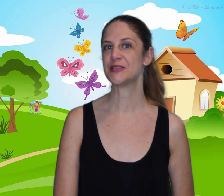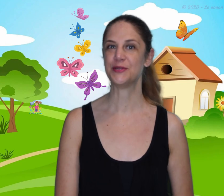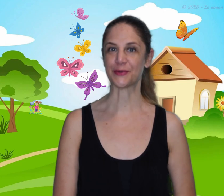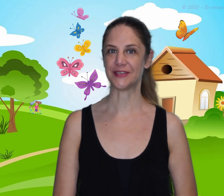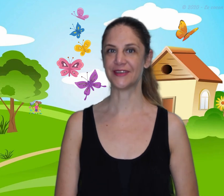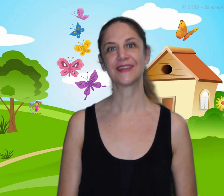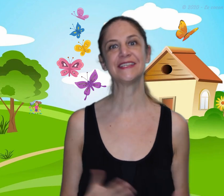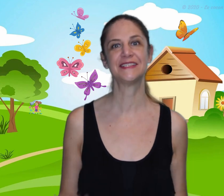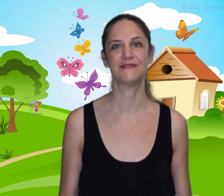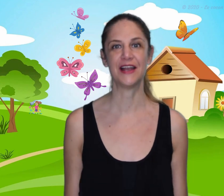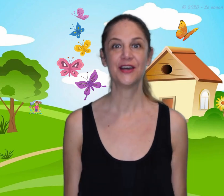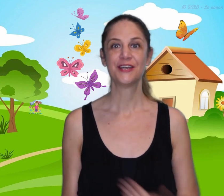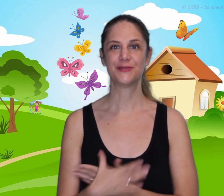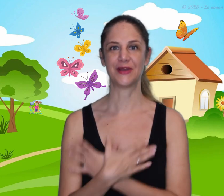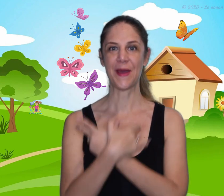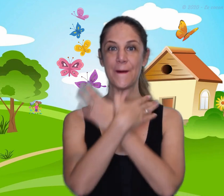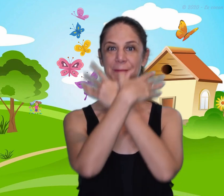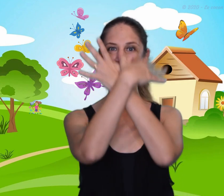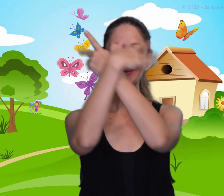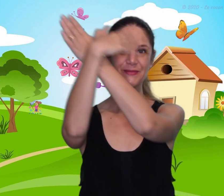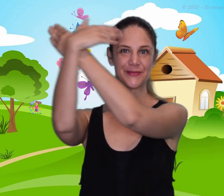choisi une comptine très estivale sur les papillons.